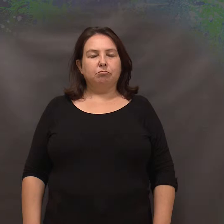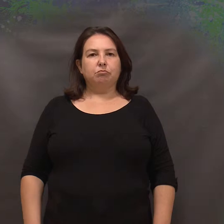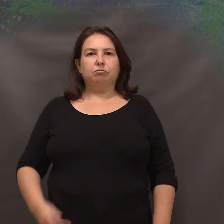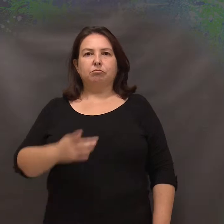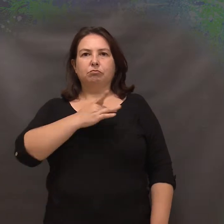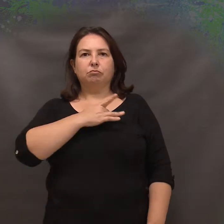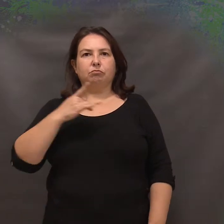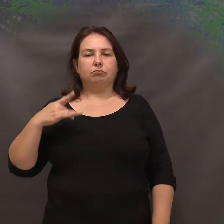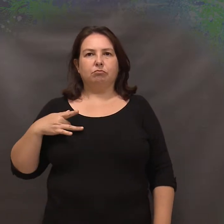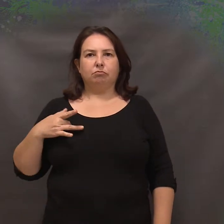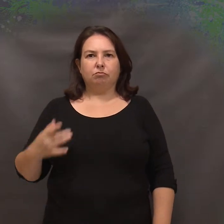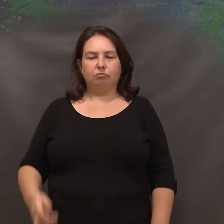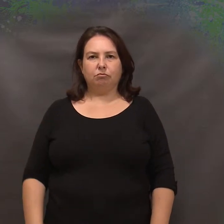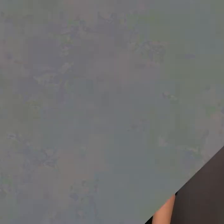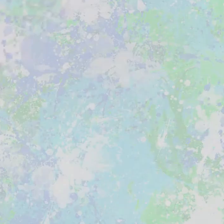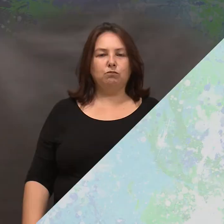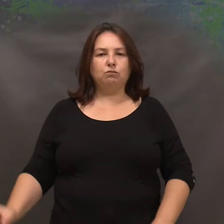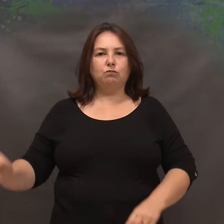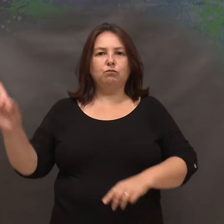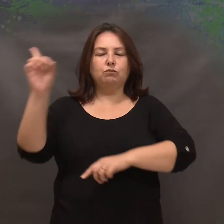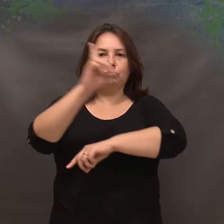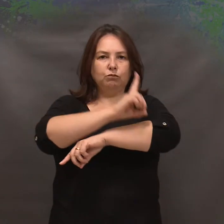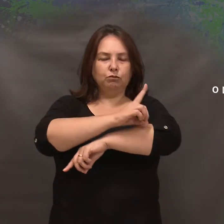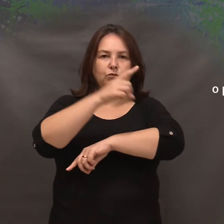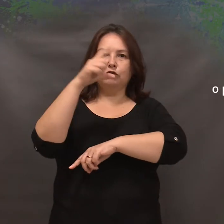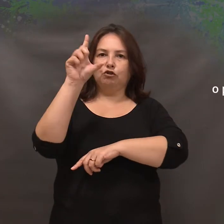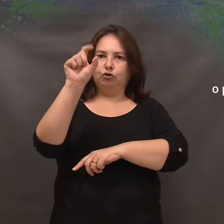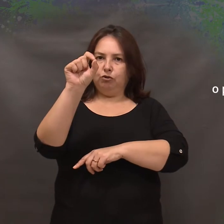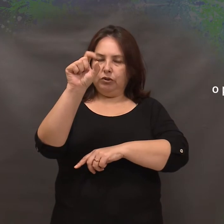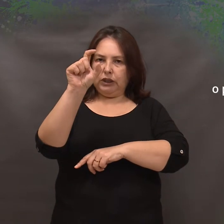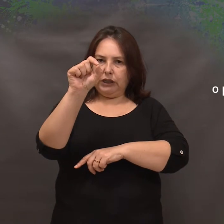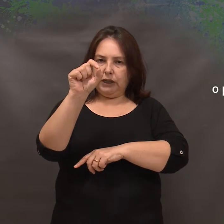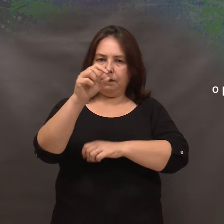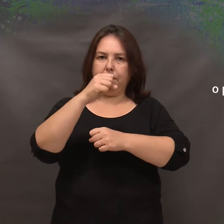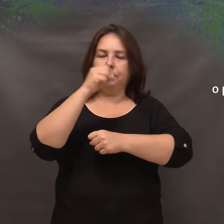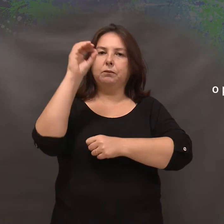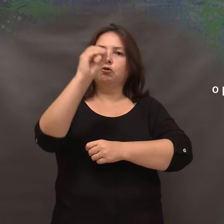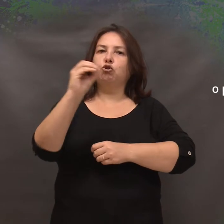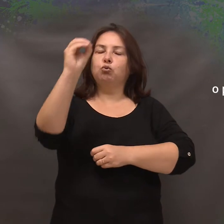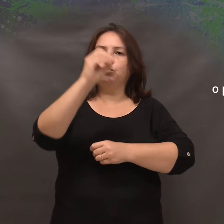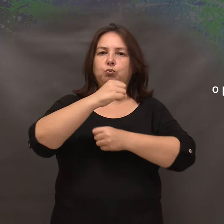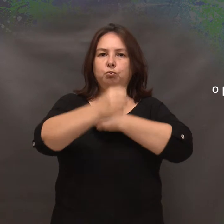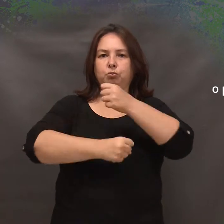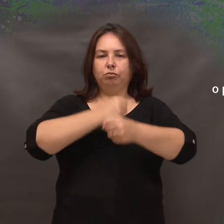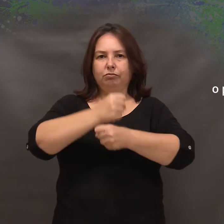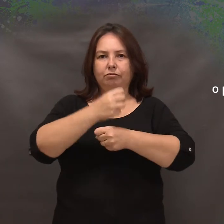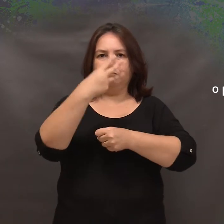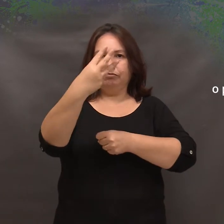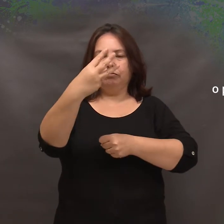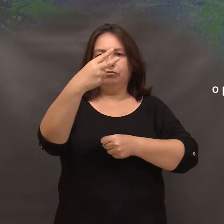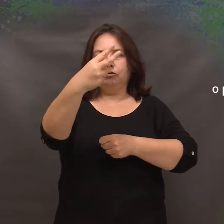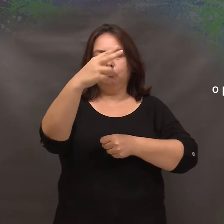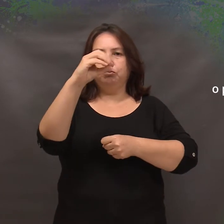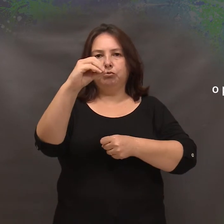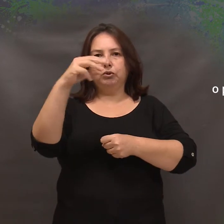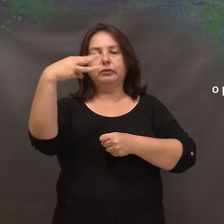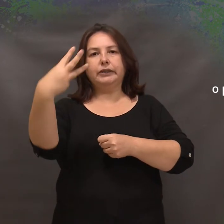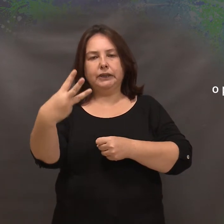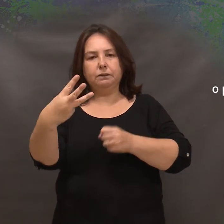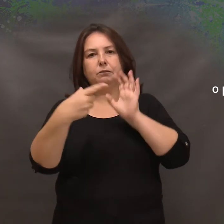Saúde! Em 10 de outubro de 2003, foi apresentado o Projeto de Lei 6440 do